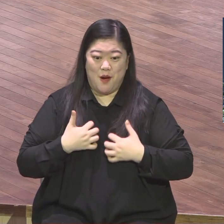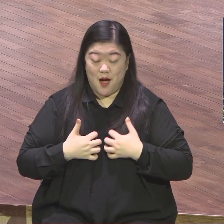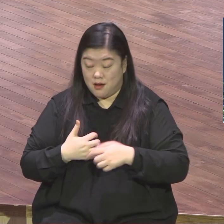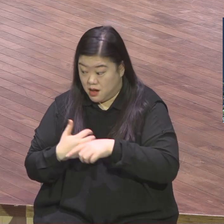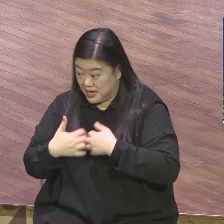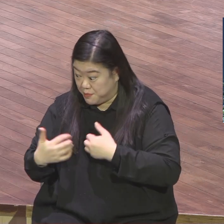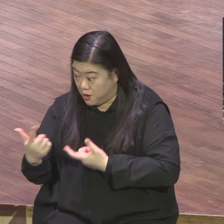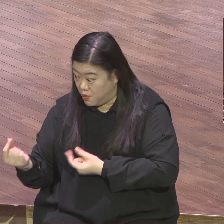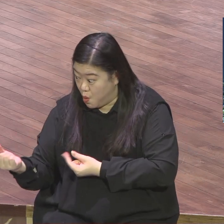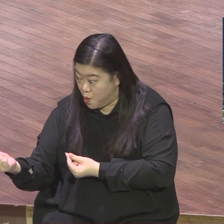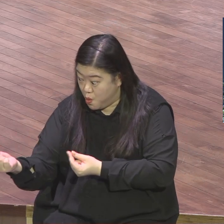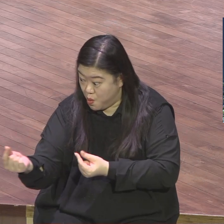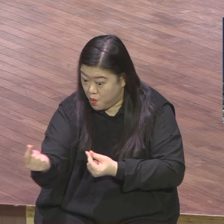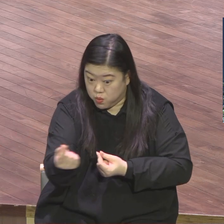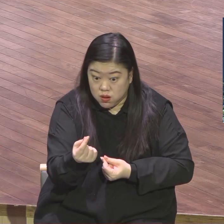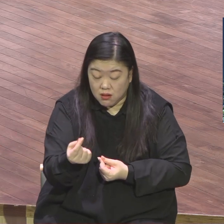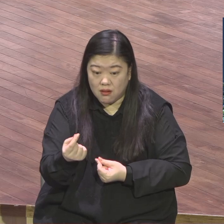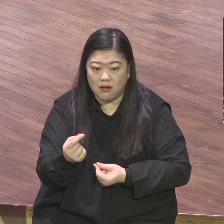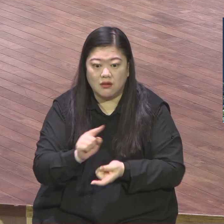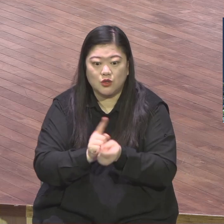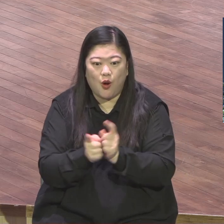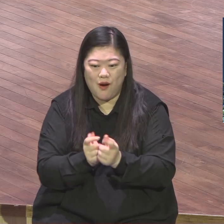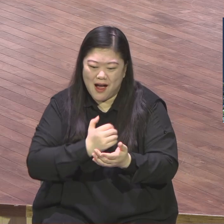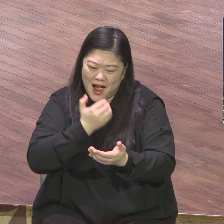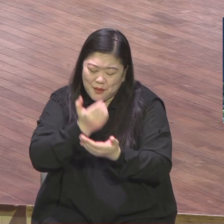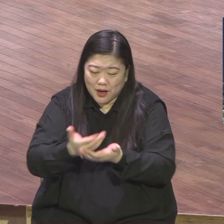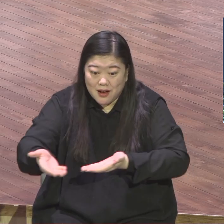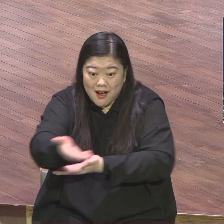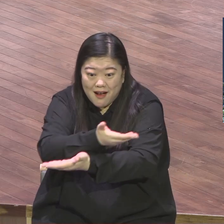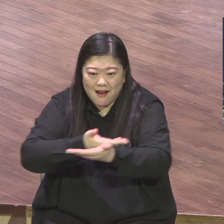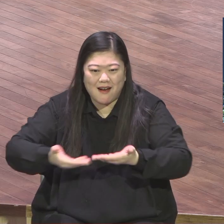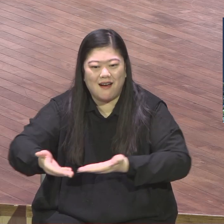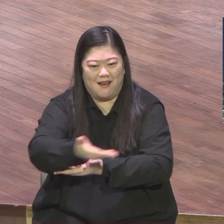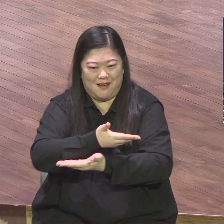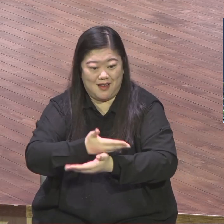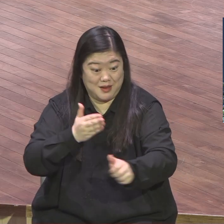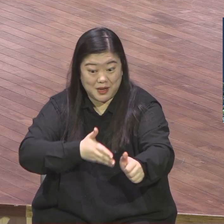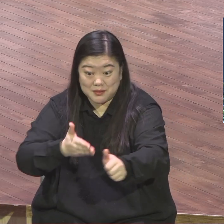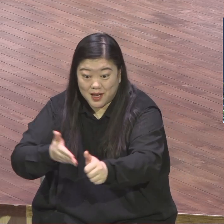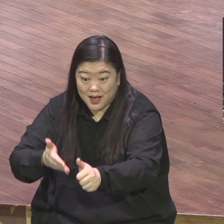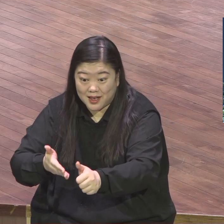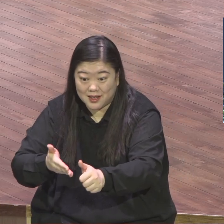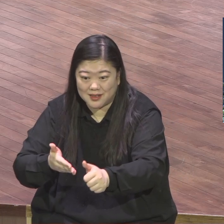간정이 넘치는 그런 감격이 있기를 주무여로 축복합니다 기도합시다